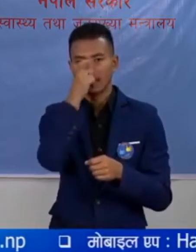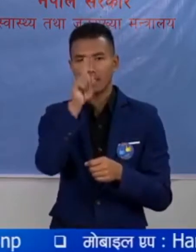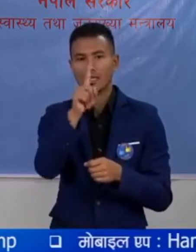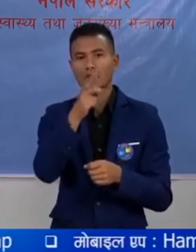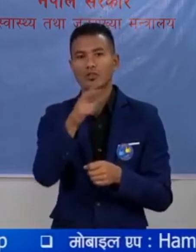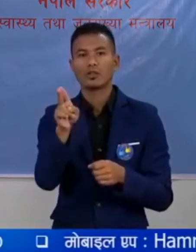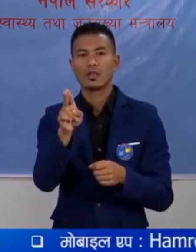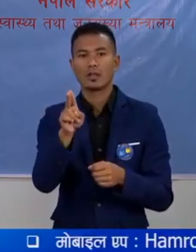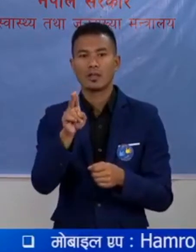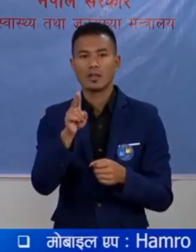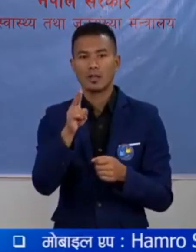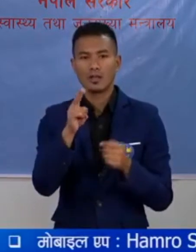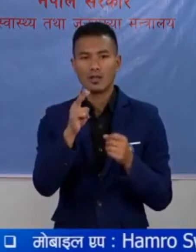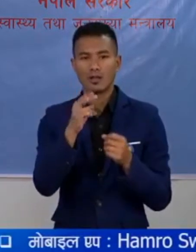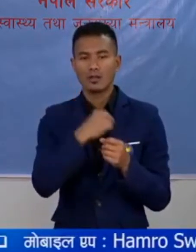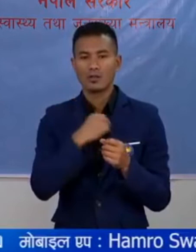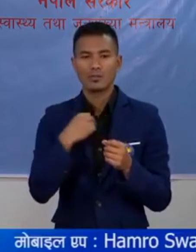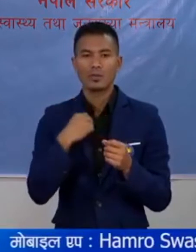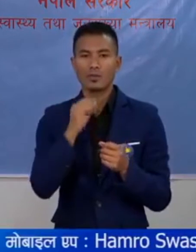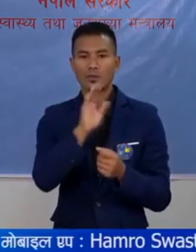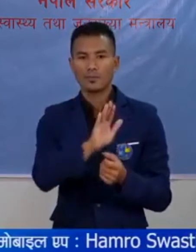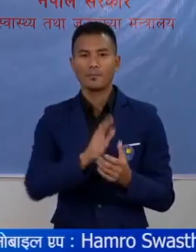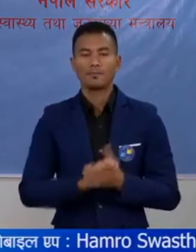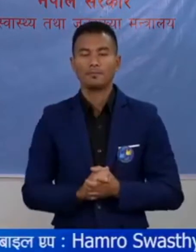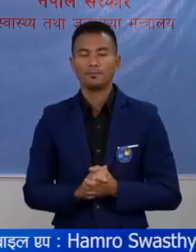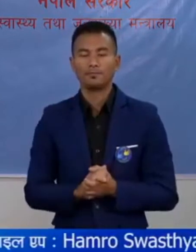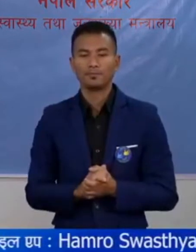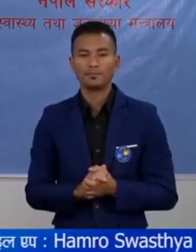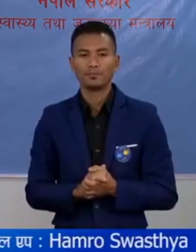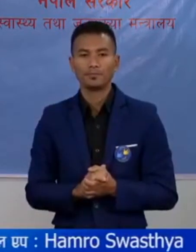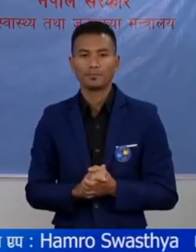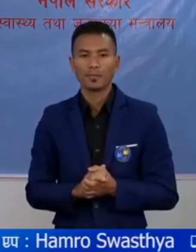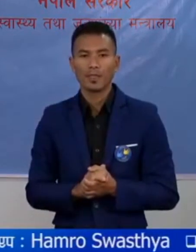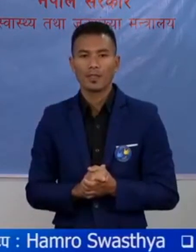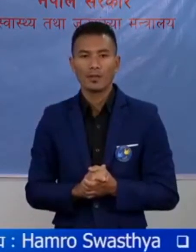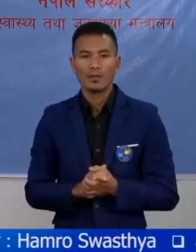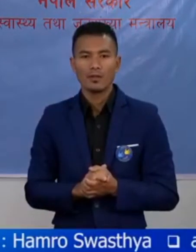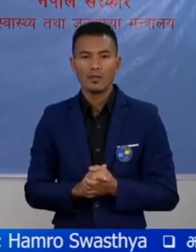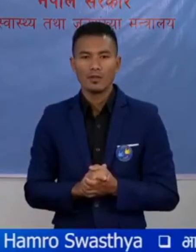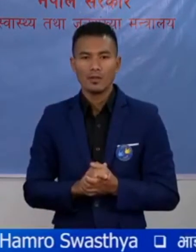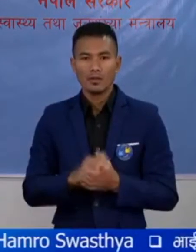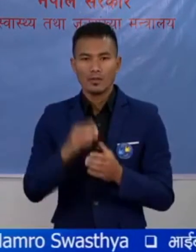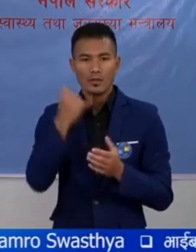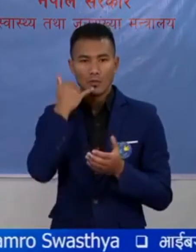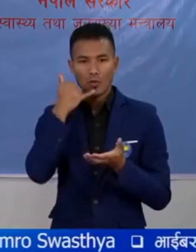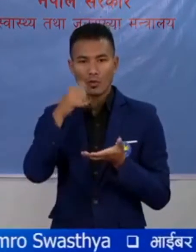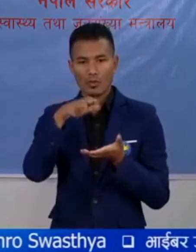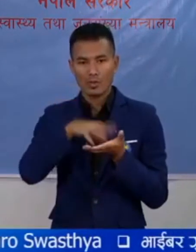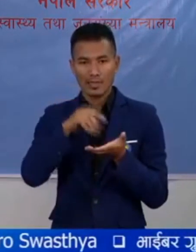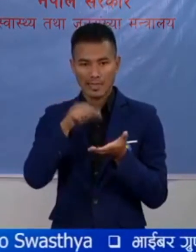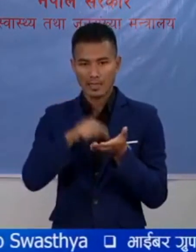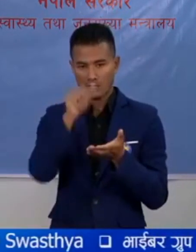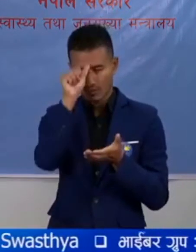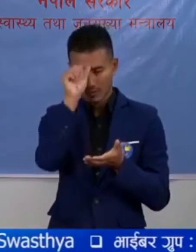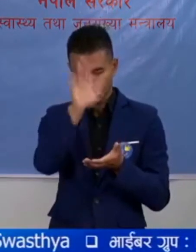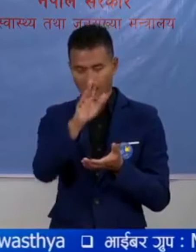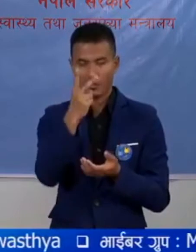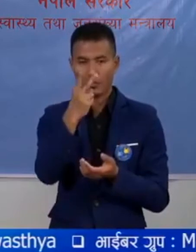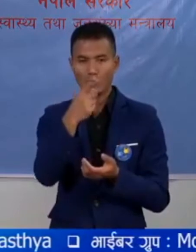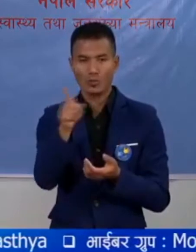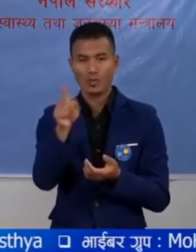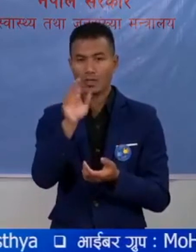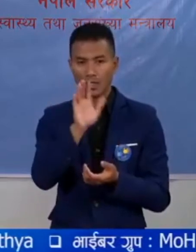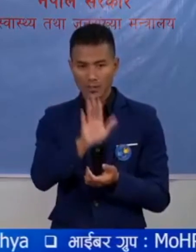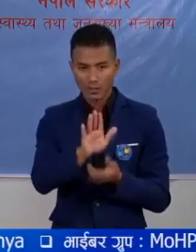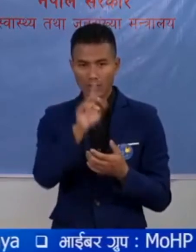जाना क्वारेंटाइन मा रहन वई को छा आइसोलेशन मा रहन वई को छा माफ़को दम्राइब कॉल सेंटर को अपडेट गरूने चाहांचु आमरो दुई ओटा कॉल